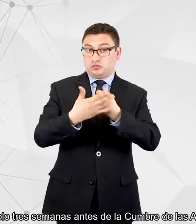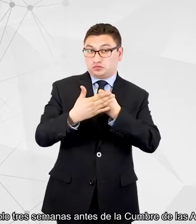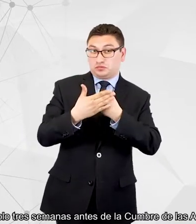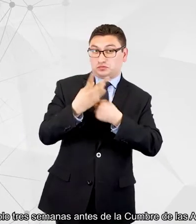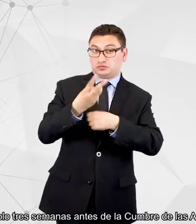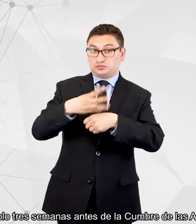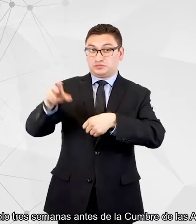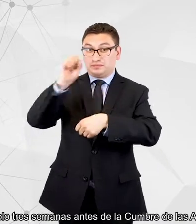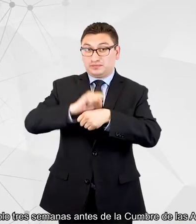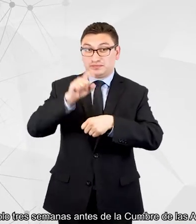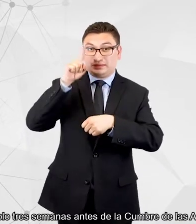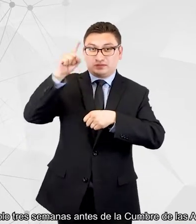de las Américas en Lima.